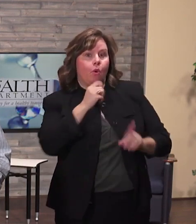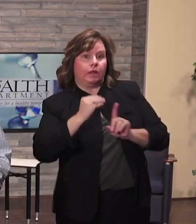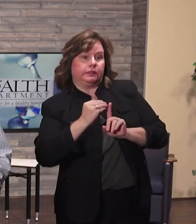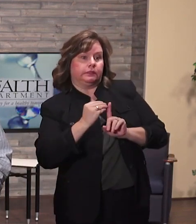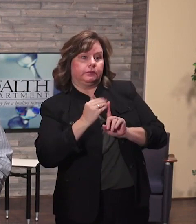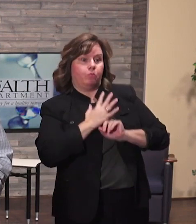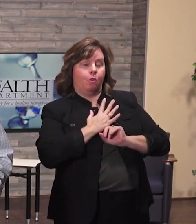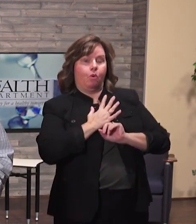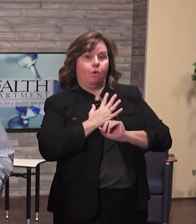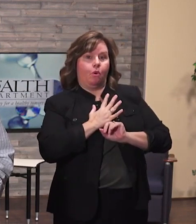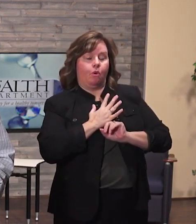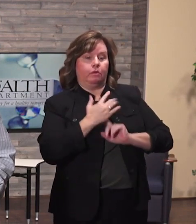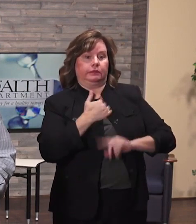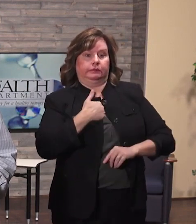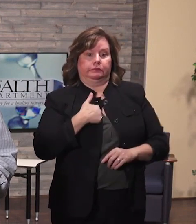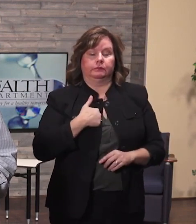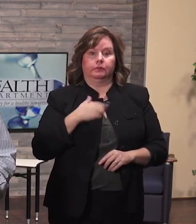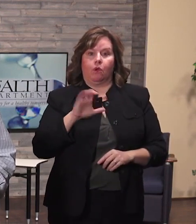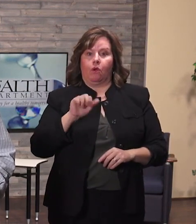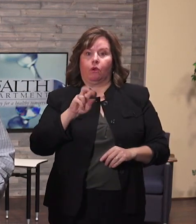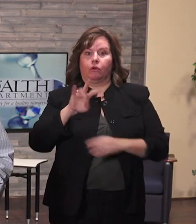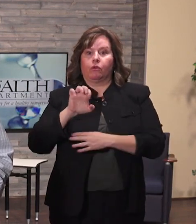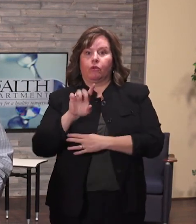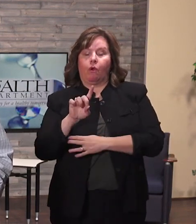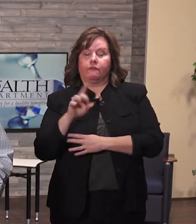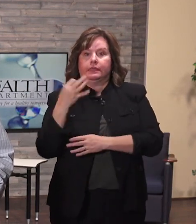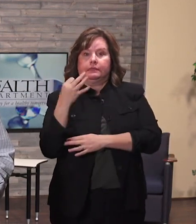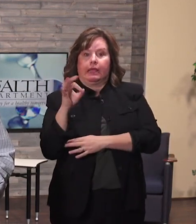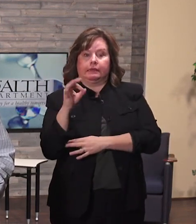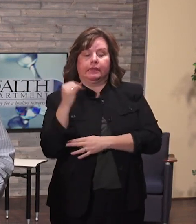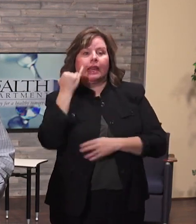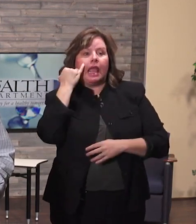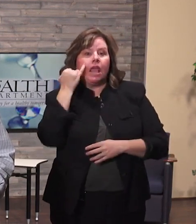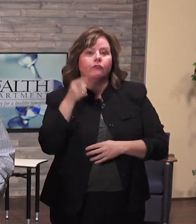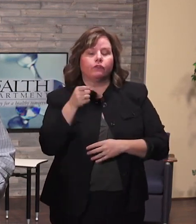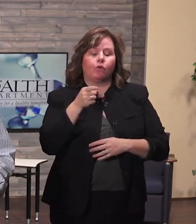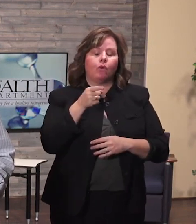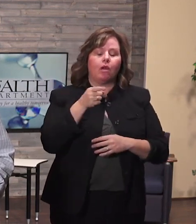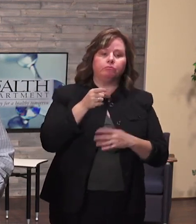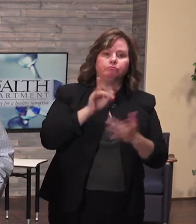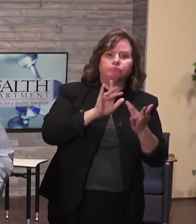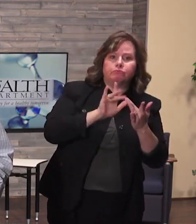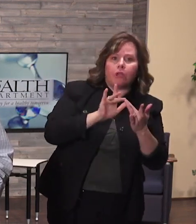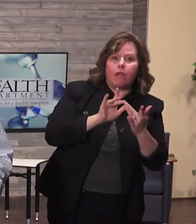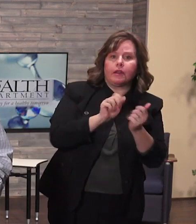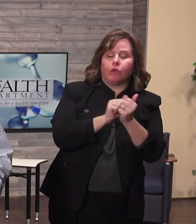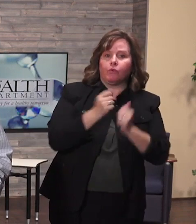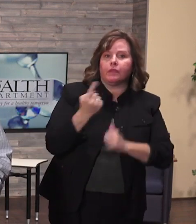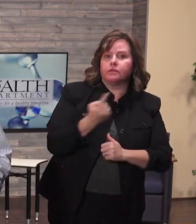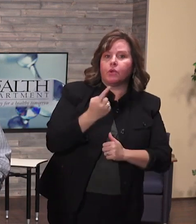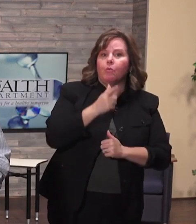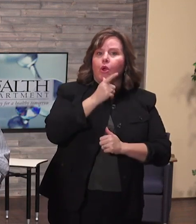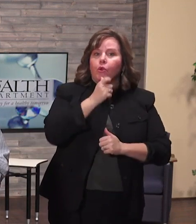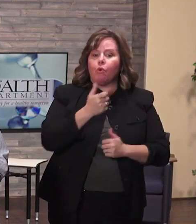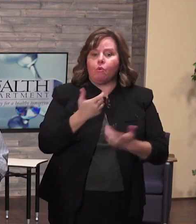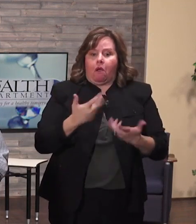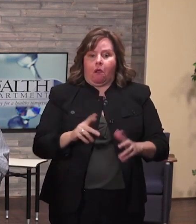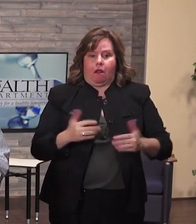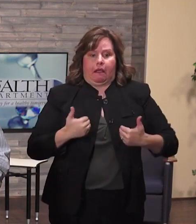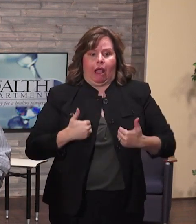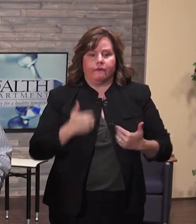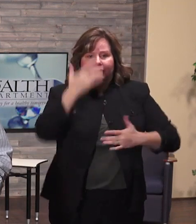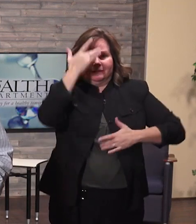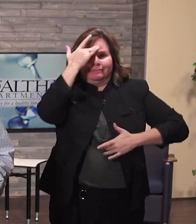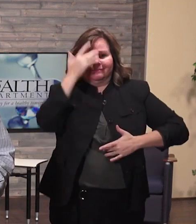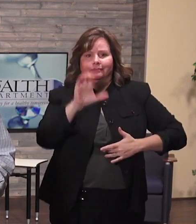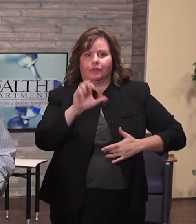no son del todo ellos mismos. Invítalos a irse por favor. Tenemos que asegurarnos de que no estamos aumentando